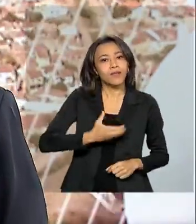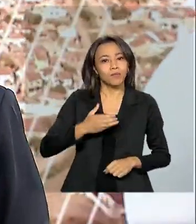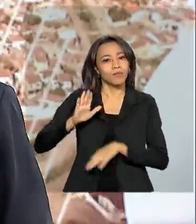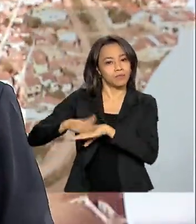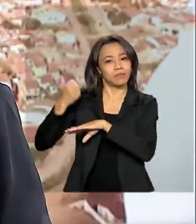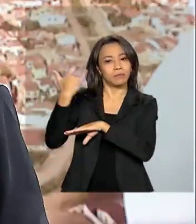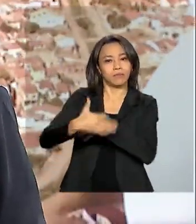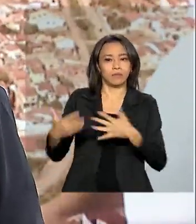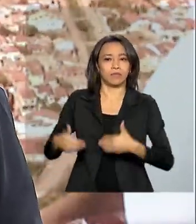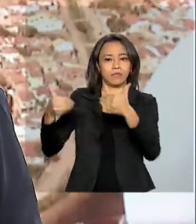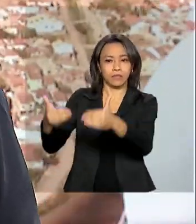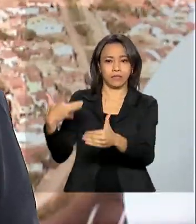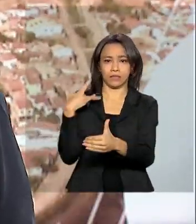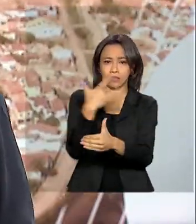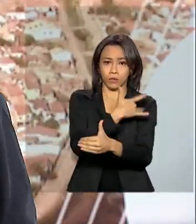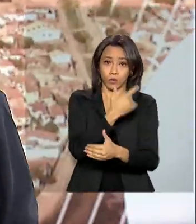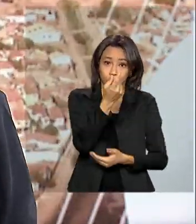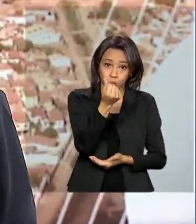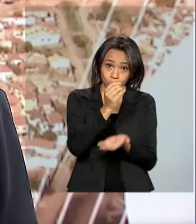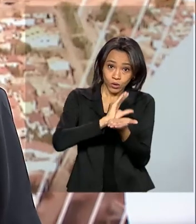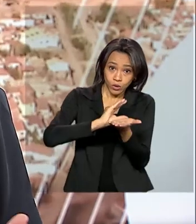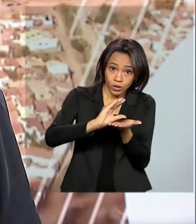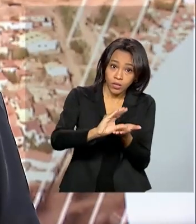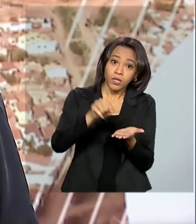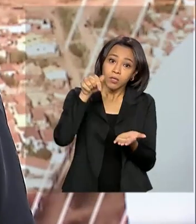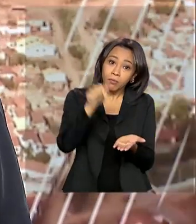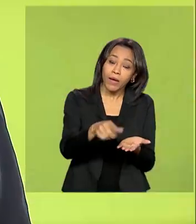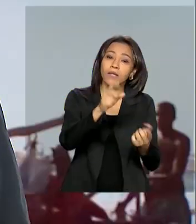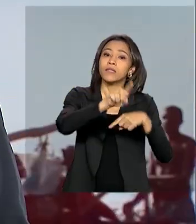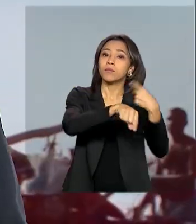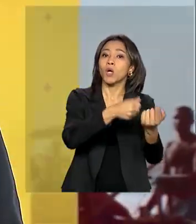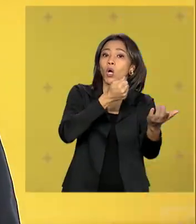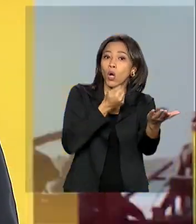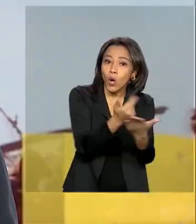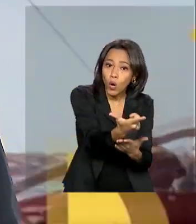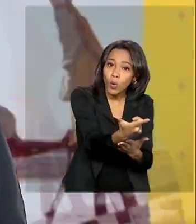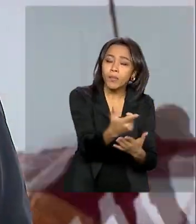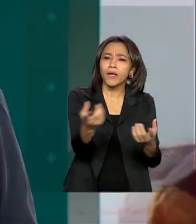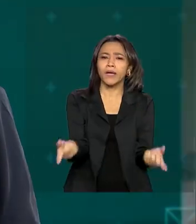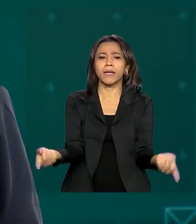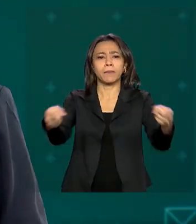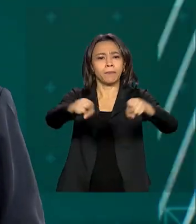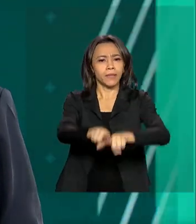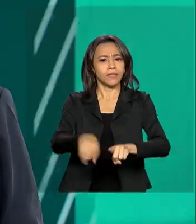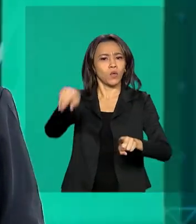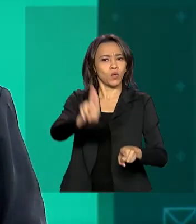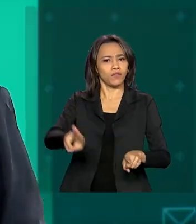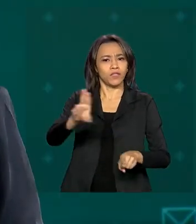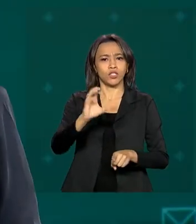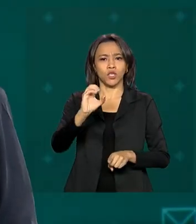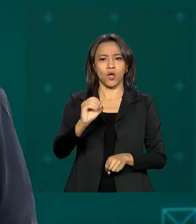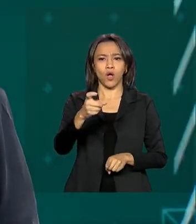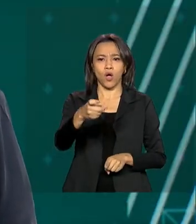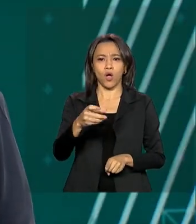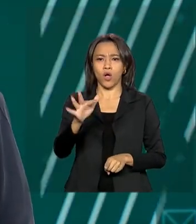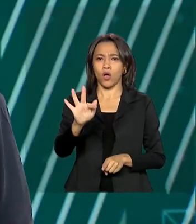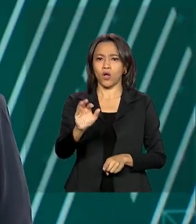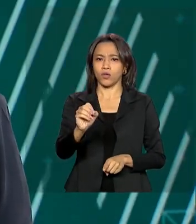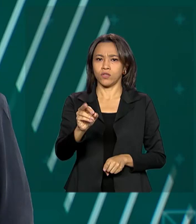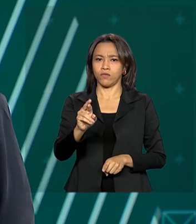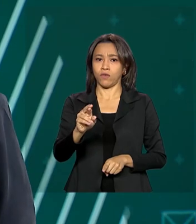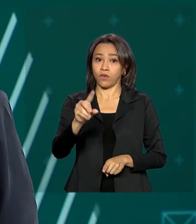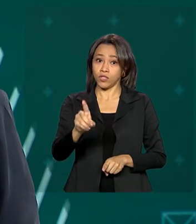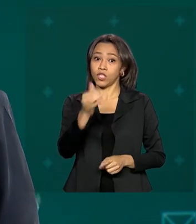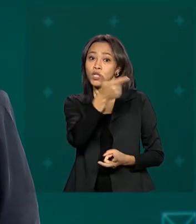Saúde. Os recursos para o desenvolvimento e compra da vacina, em parceria com a Universidade de Oxford e o Laboratório